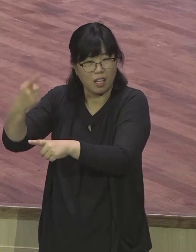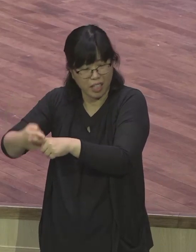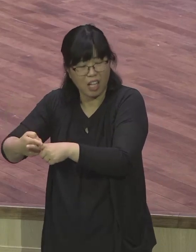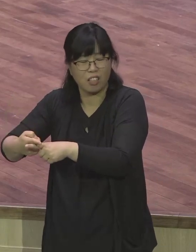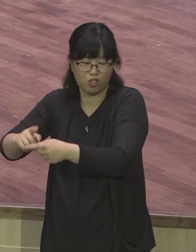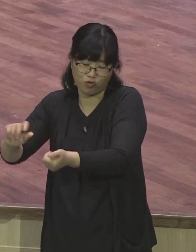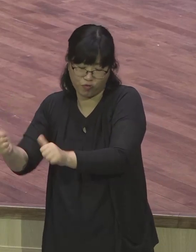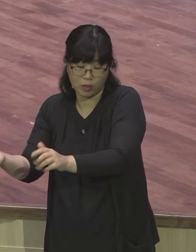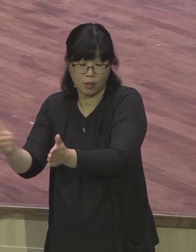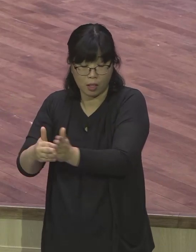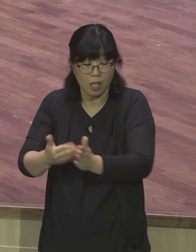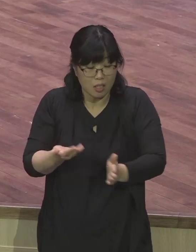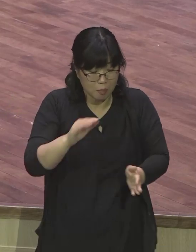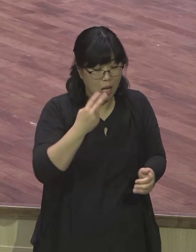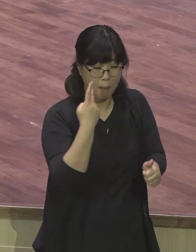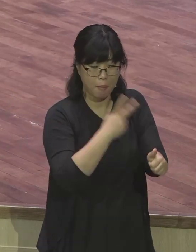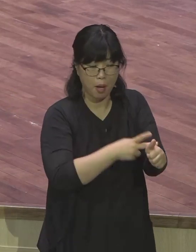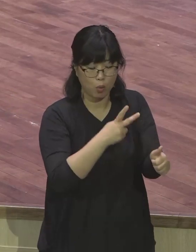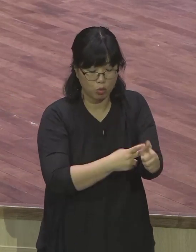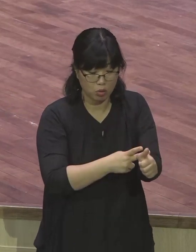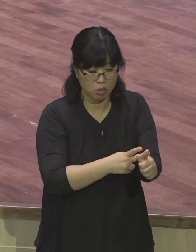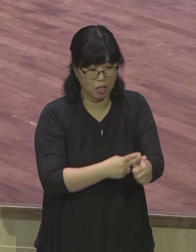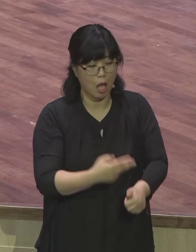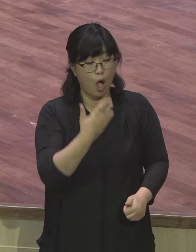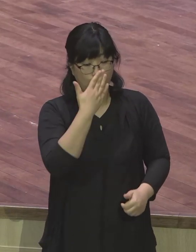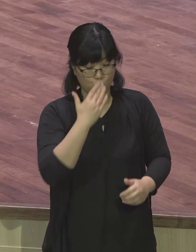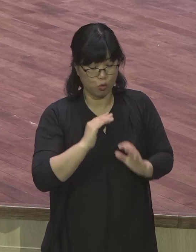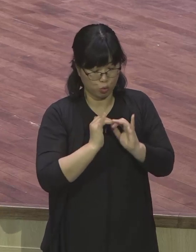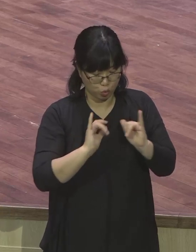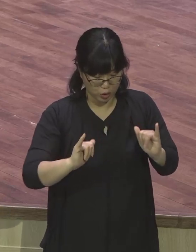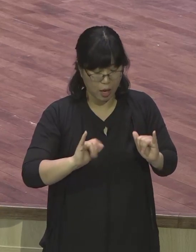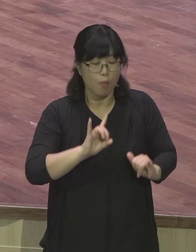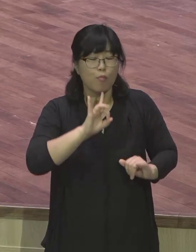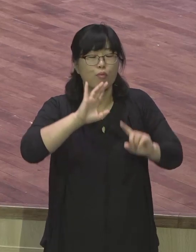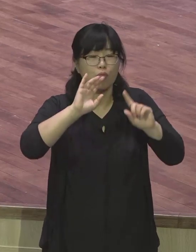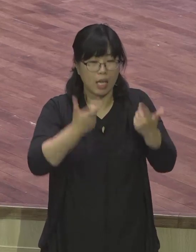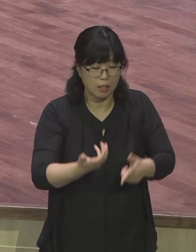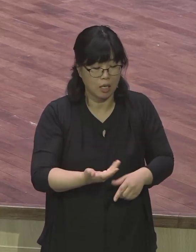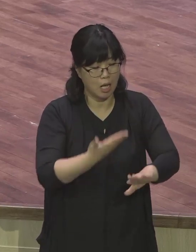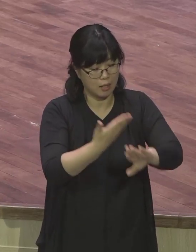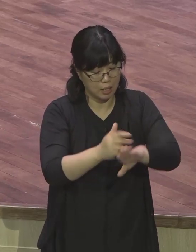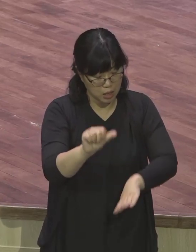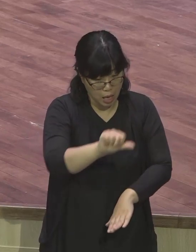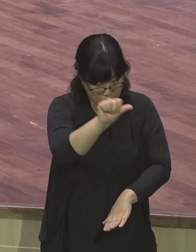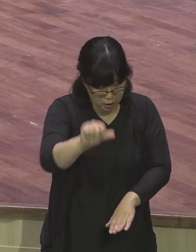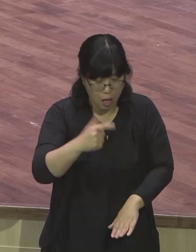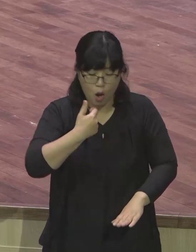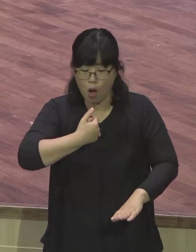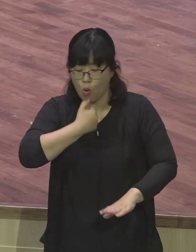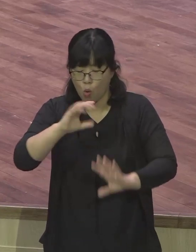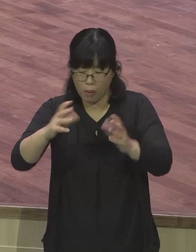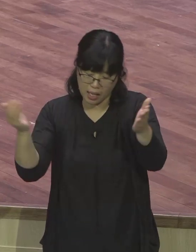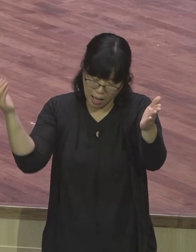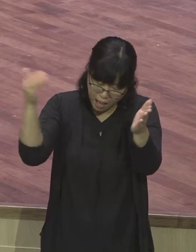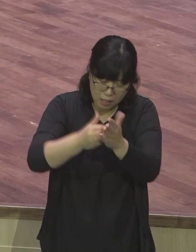불신자 이 현장과 성교 현장을 마음에 담고 기도하면서 응답받아가는 성대님들 시기를 바랍니다